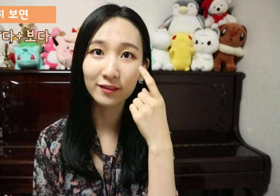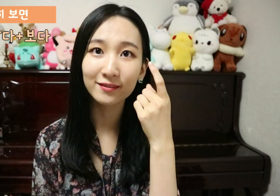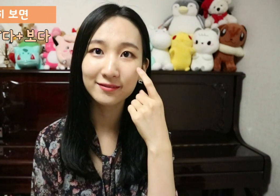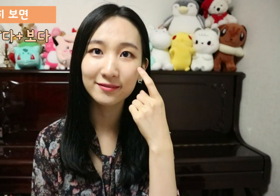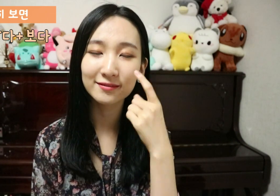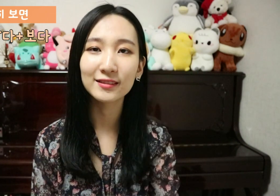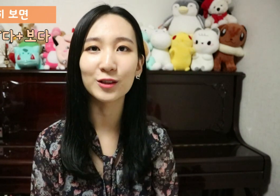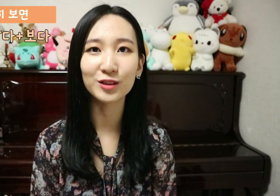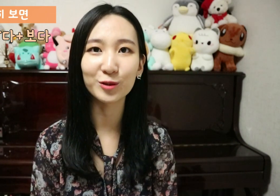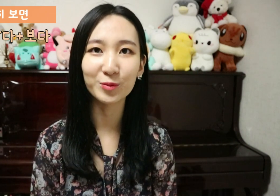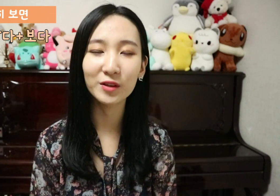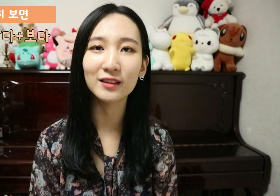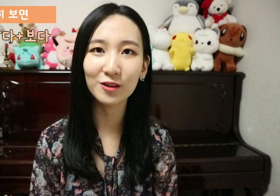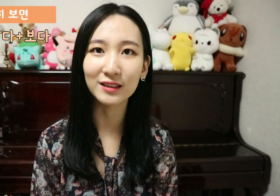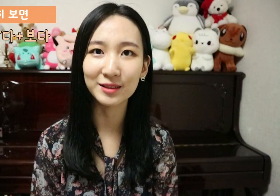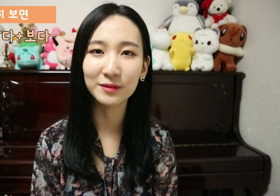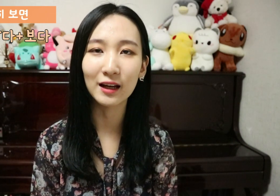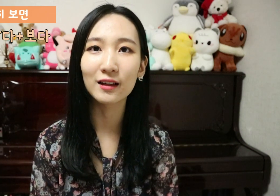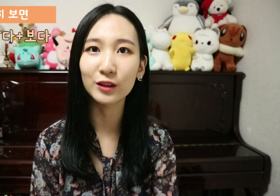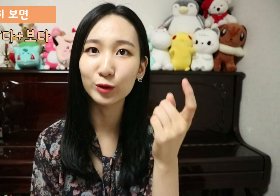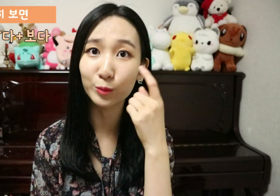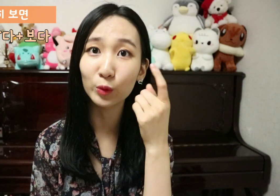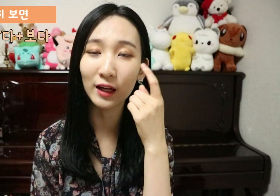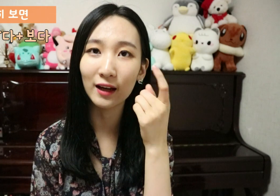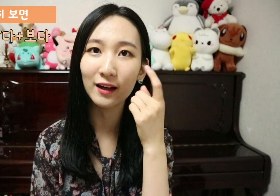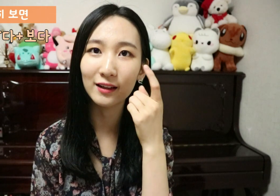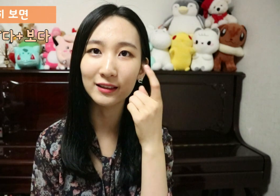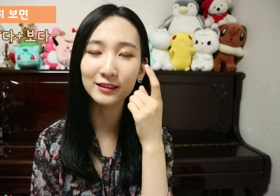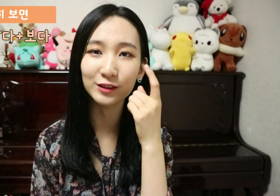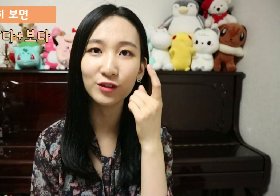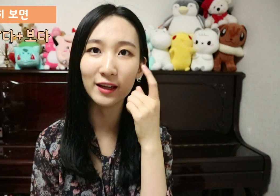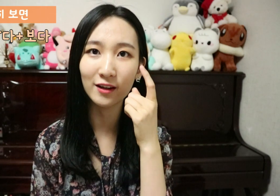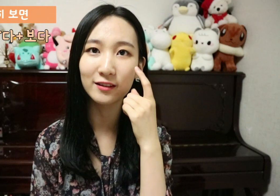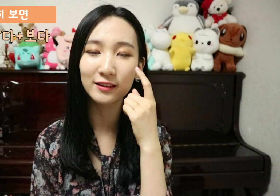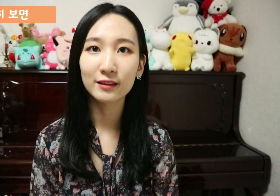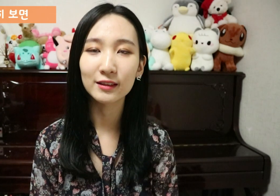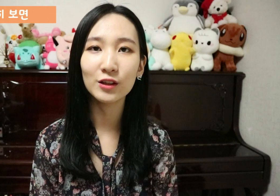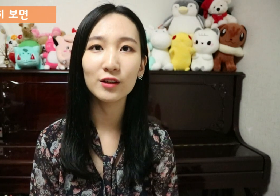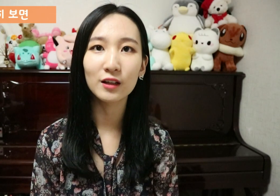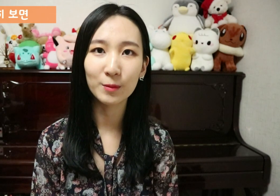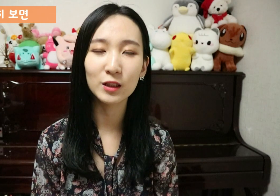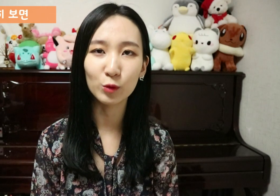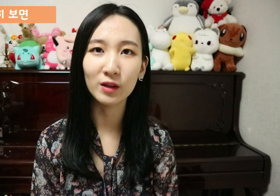이런 식으로 표현을 한 것 같습니다 이건 보다 라는 수화에요 그래서 가만히 보면